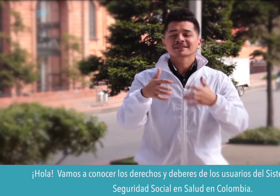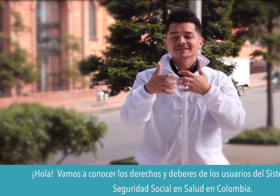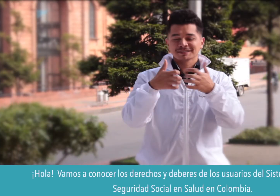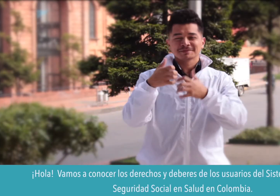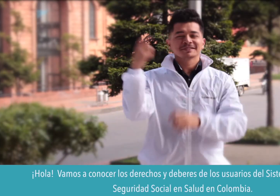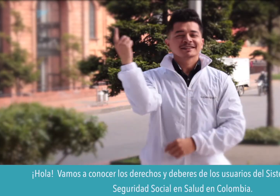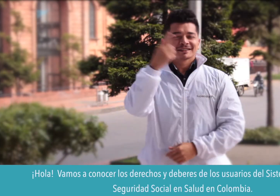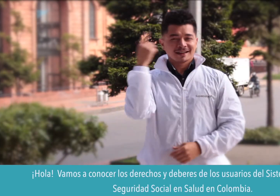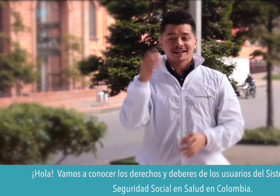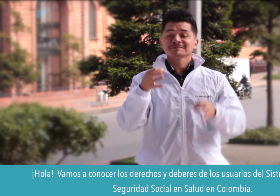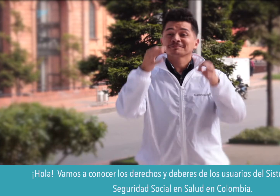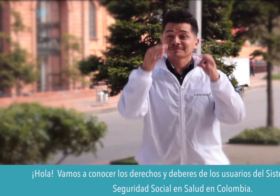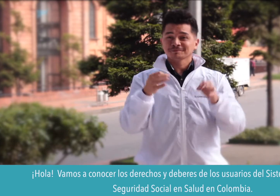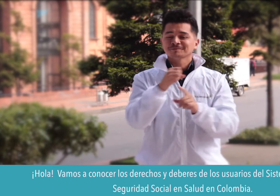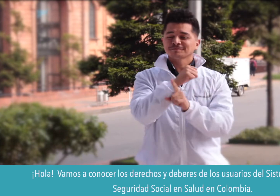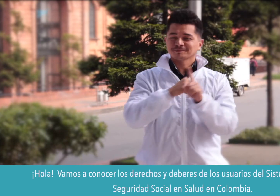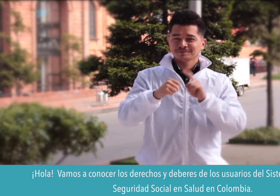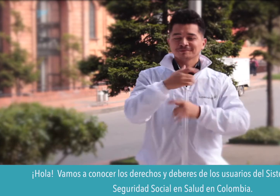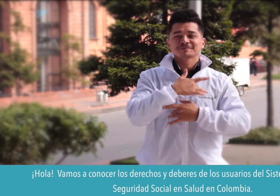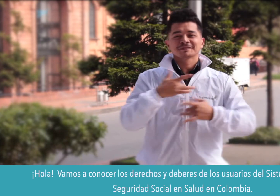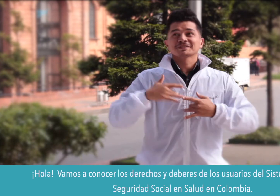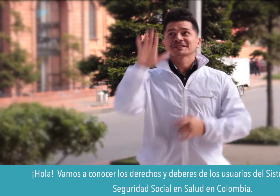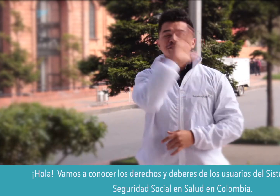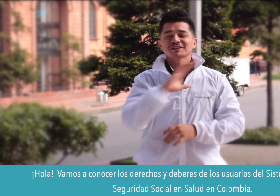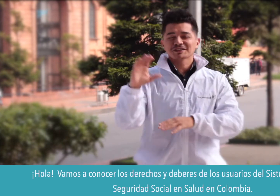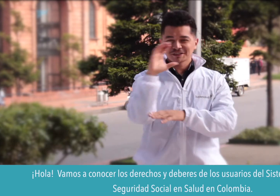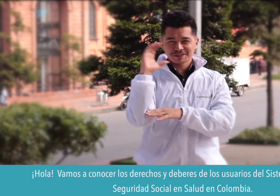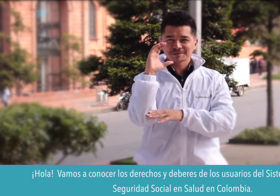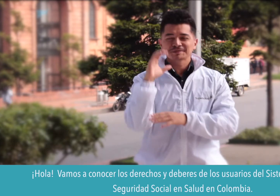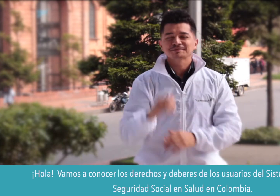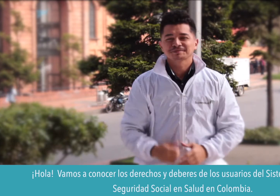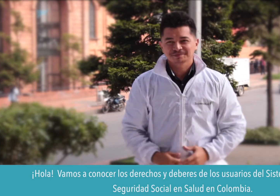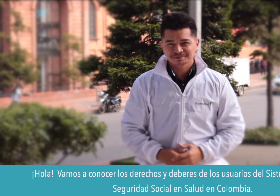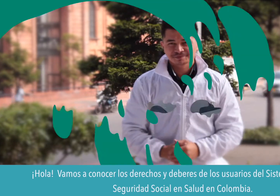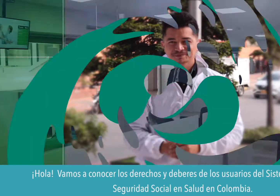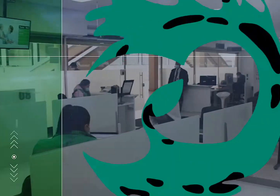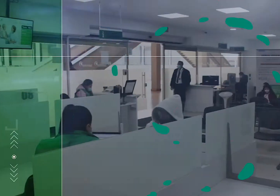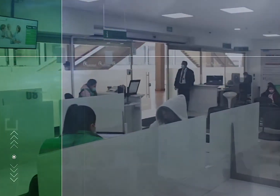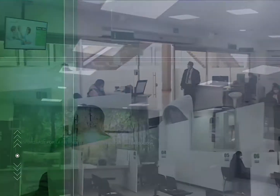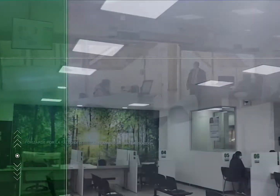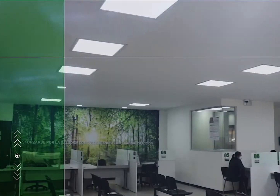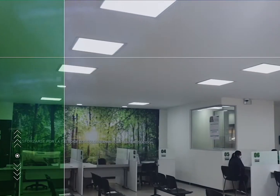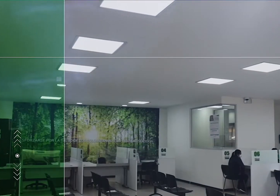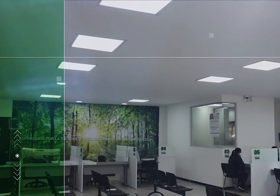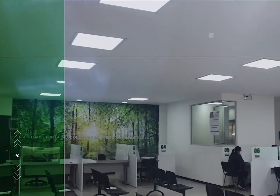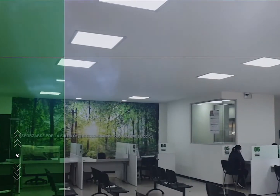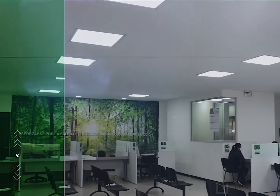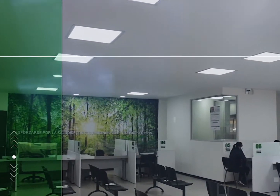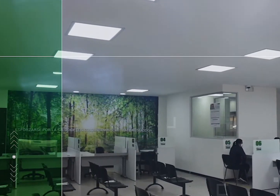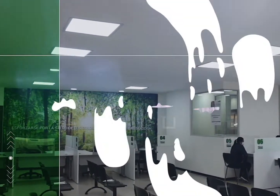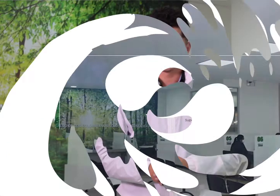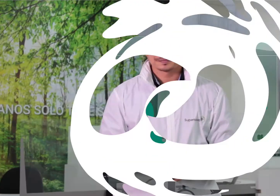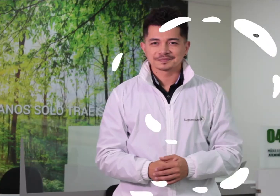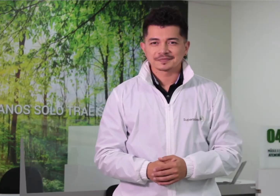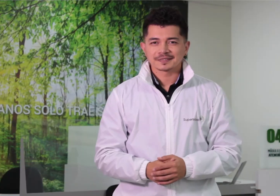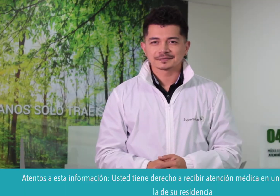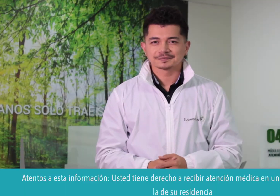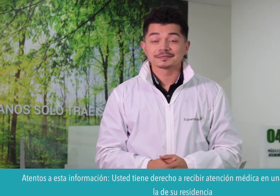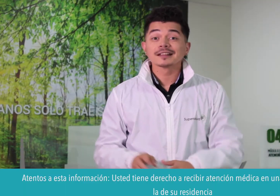del sistema general de seguridad social en salud en colombia atentos